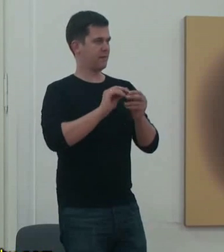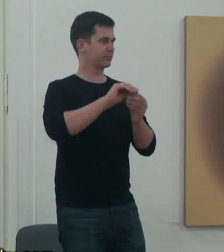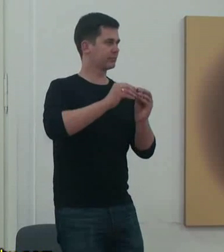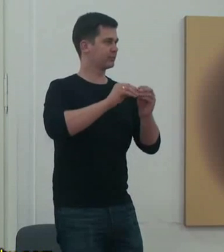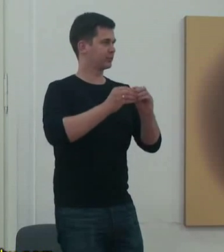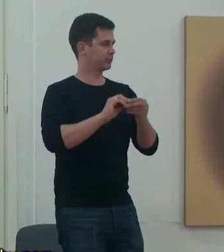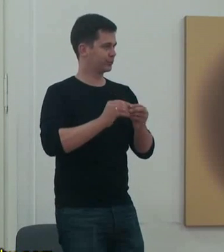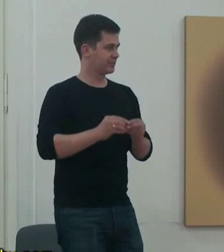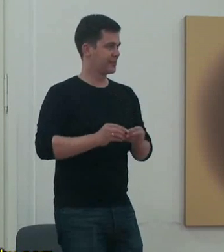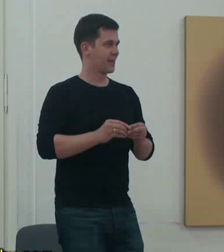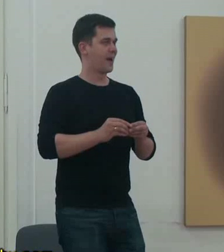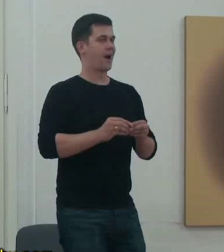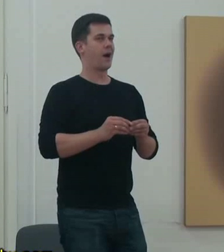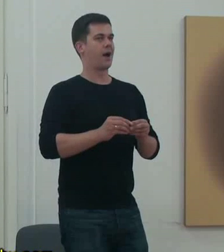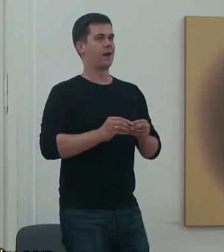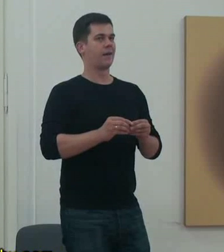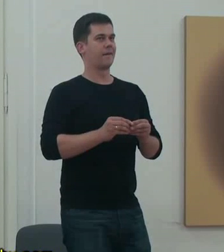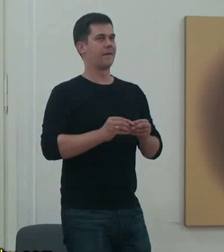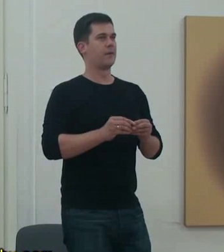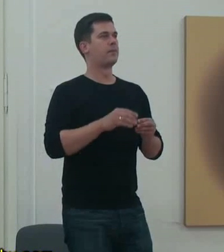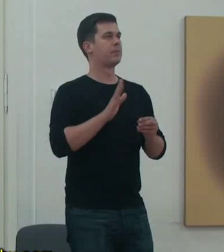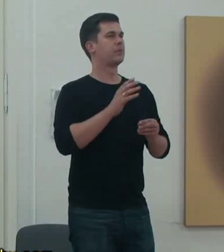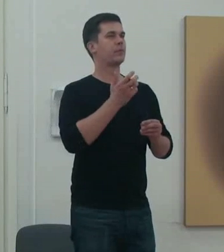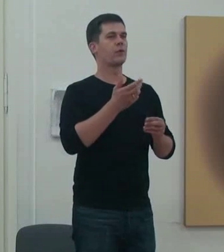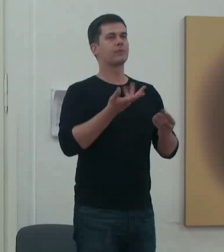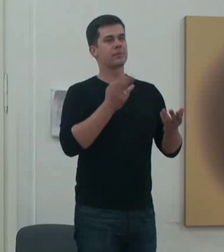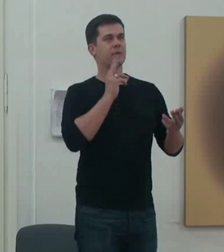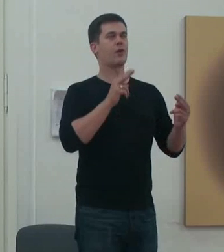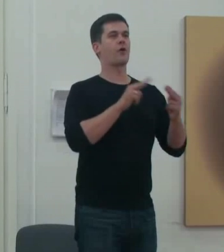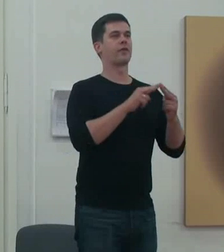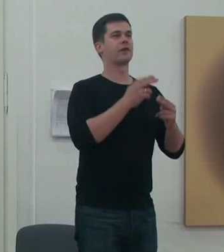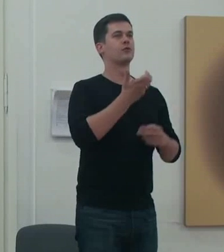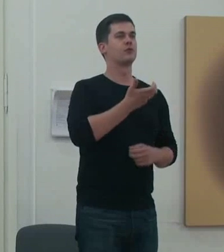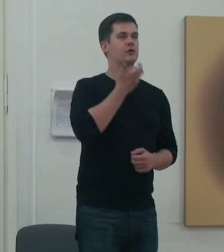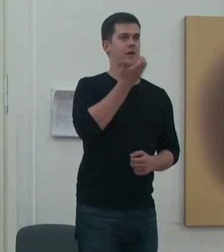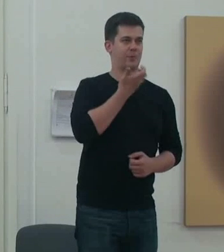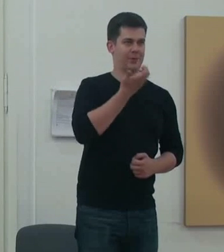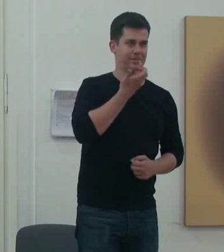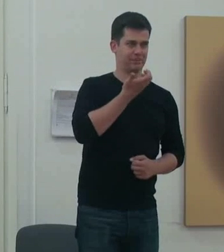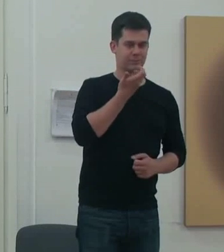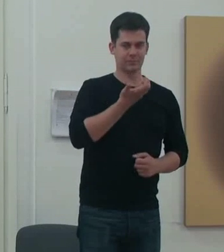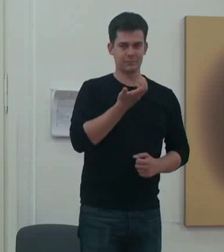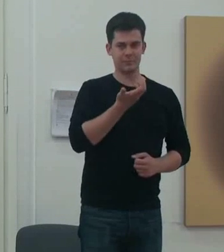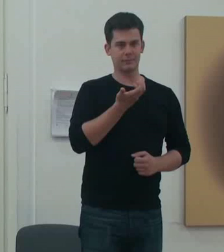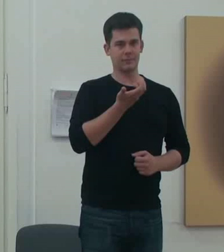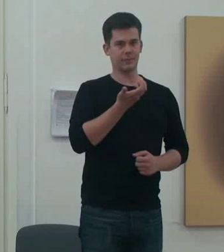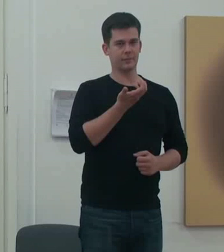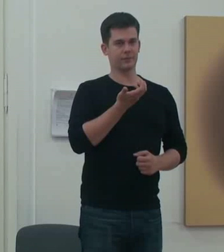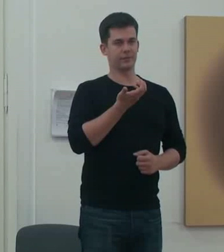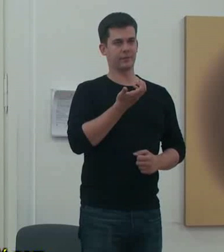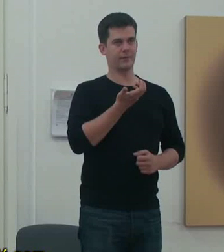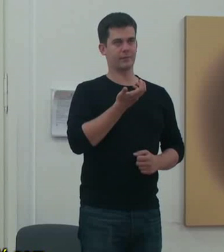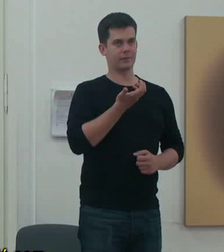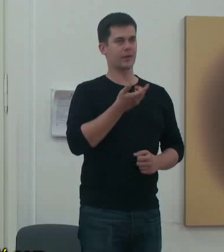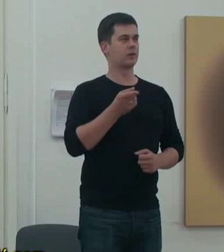możliwość kontaktu z ciepłem, z takim właśnie czymś, co jest bardzo